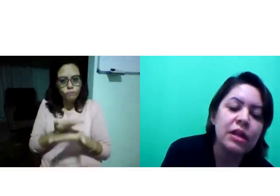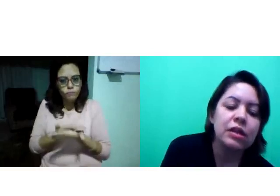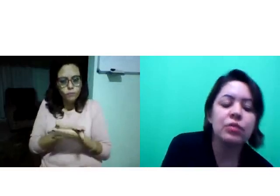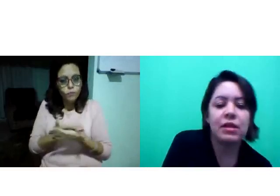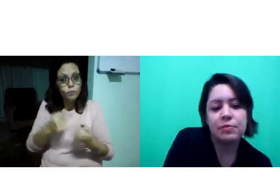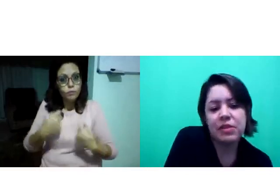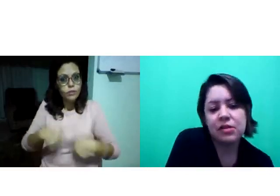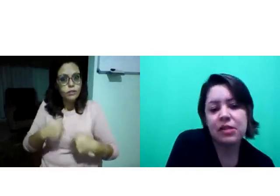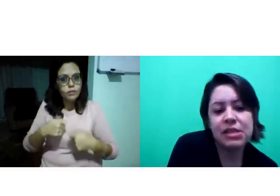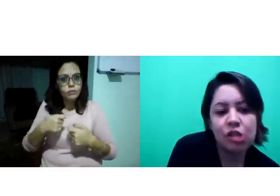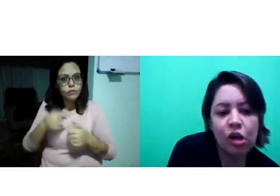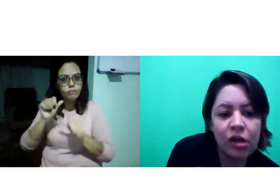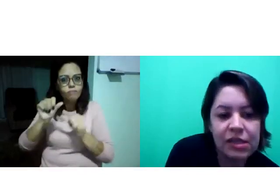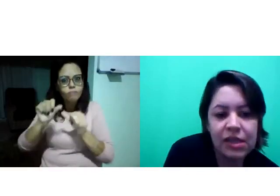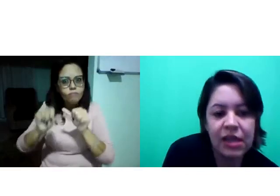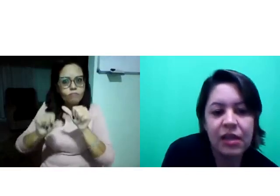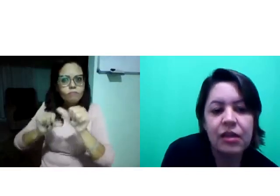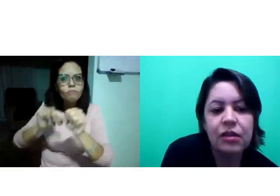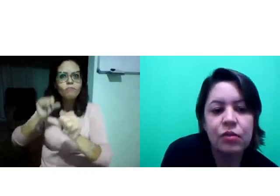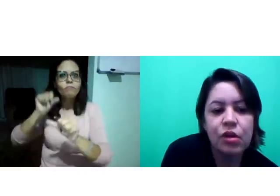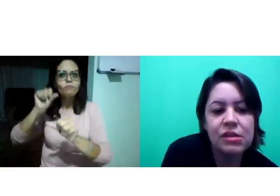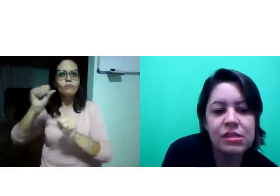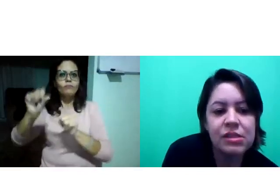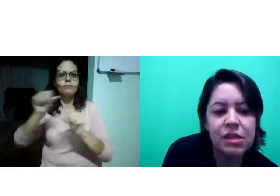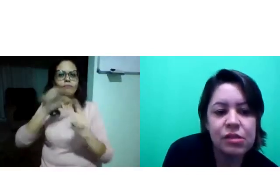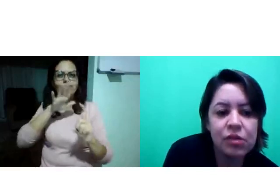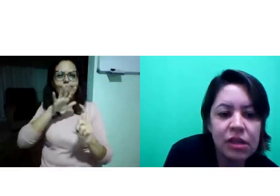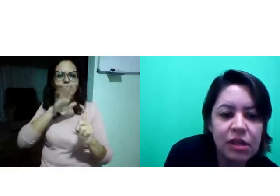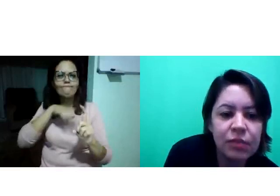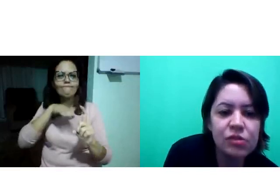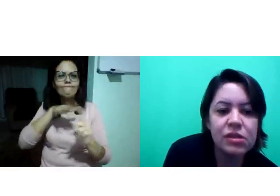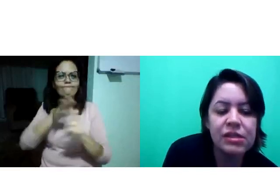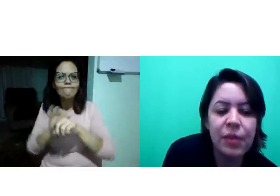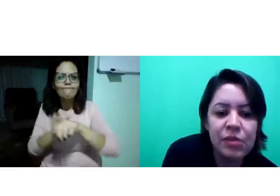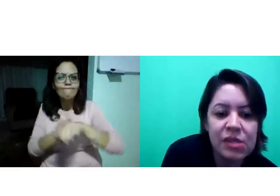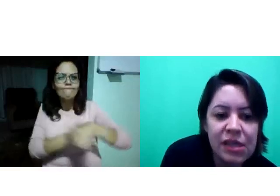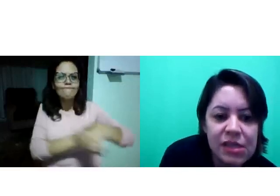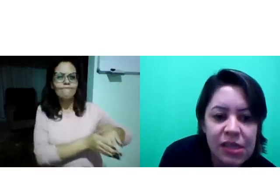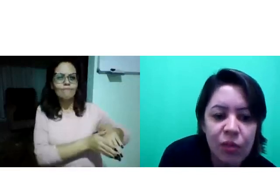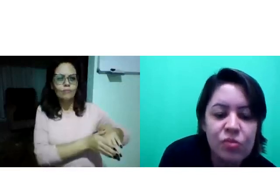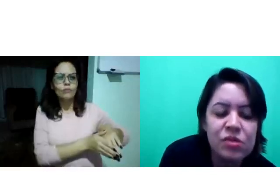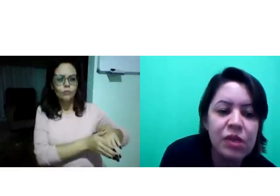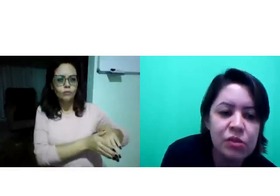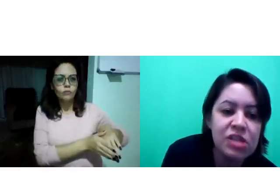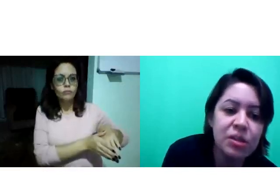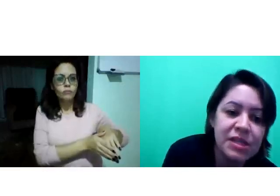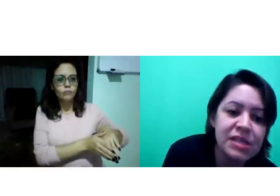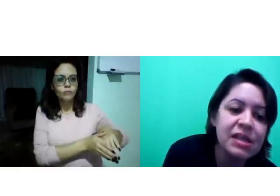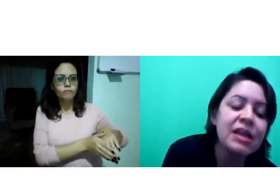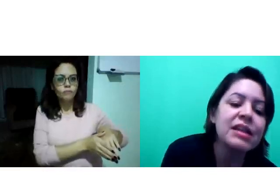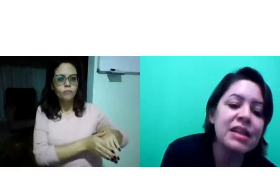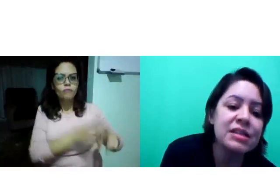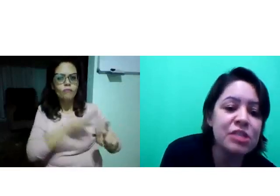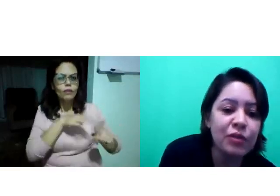Então, eles pensam nessas trocas, né? Então, nós que estudamos sabemos que existem alguns mitos e a gente